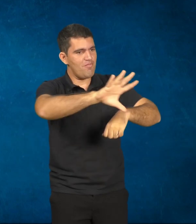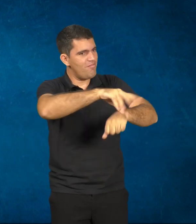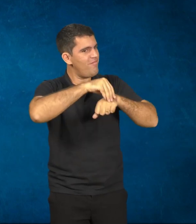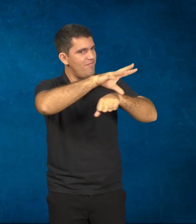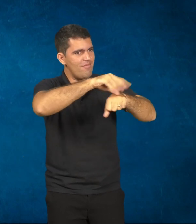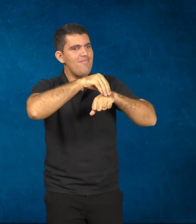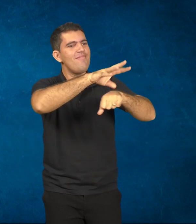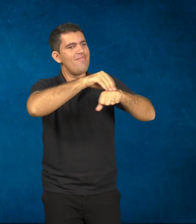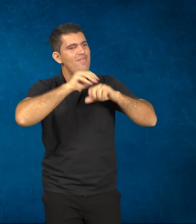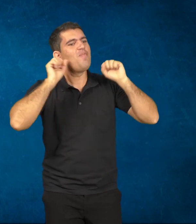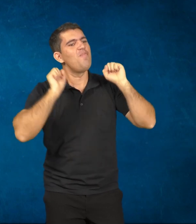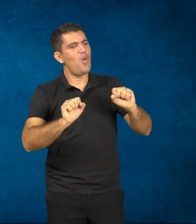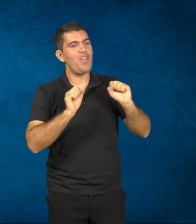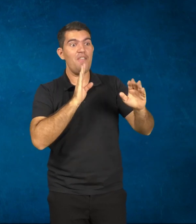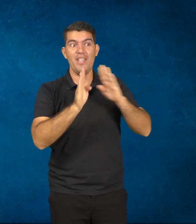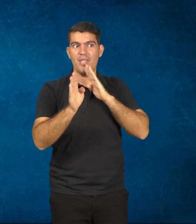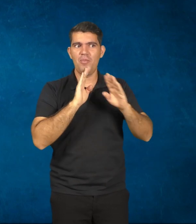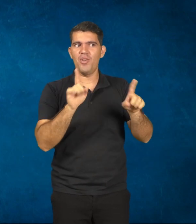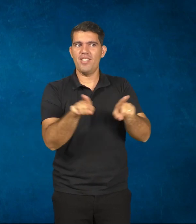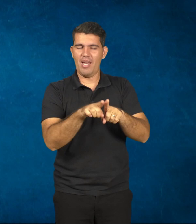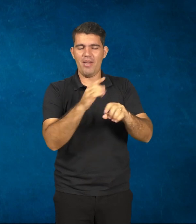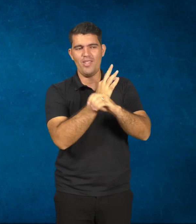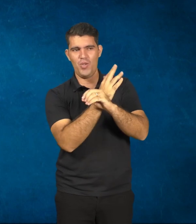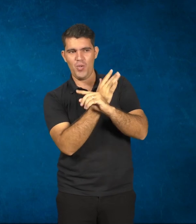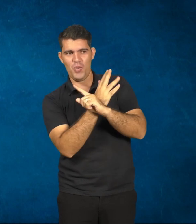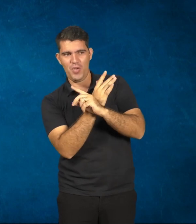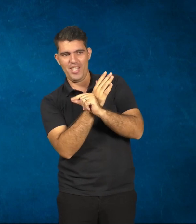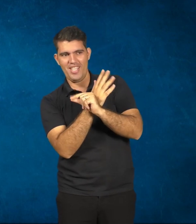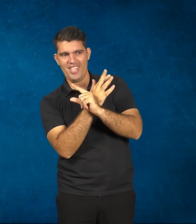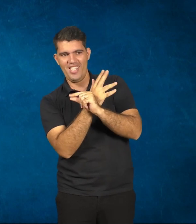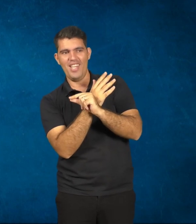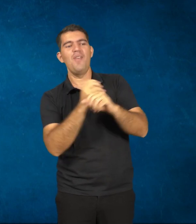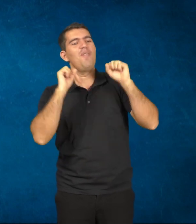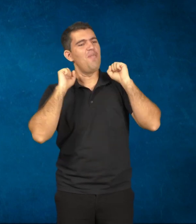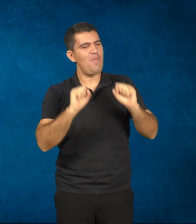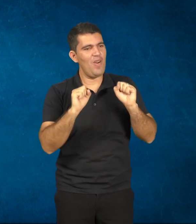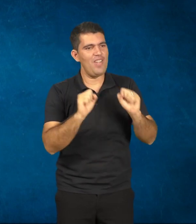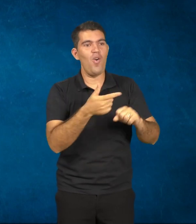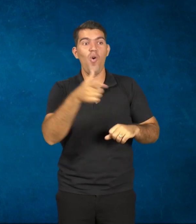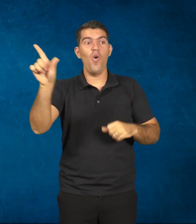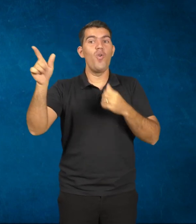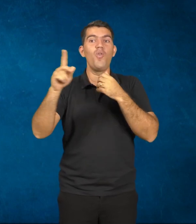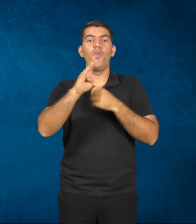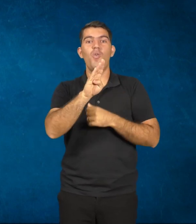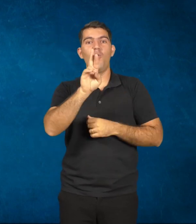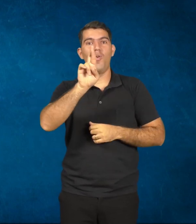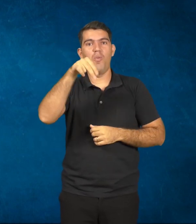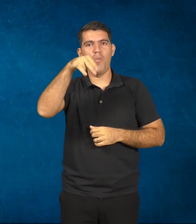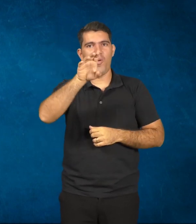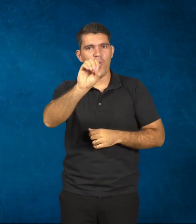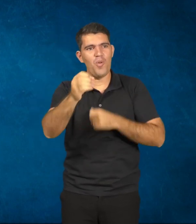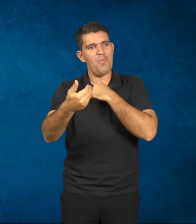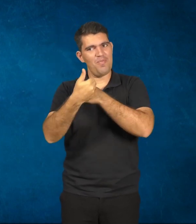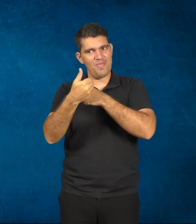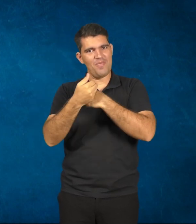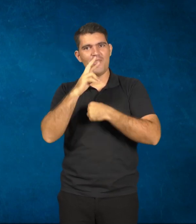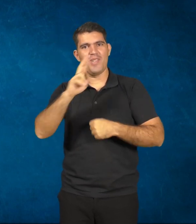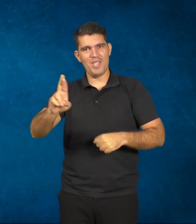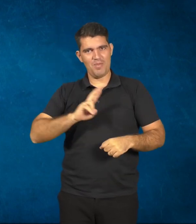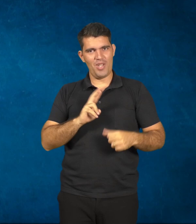é o nosso Twitter e o nosso Facebook é Canal Futura Oficial. Faça igual o Bruno Amaral. Bruno, obrigado pela sua participação. Ele diz o seguinte,